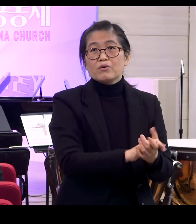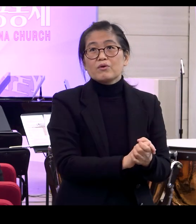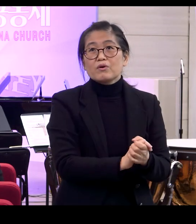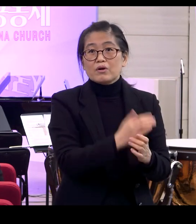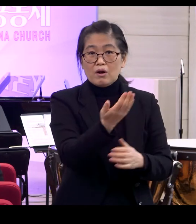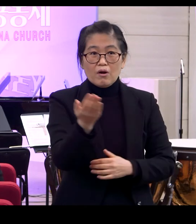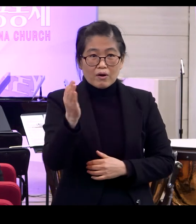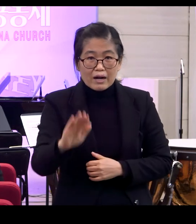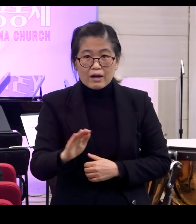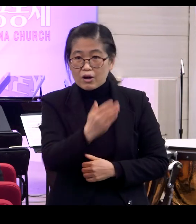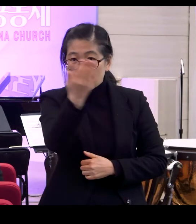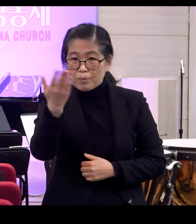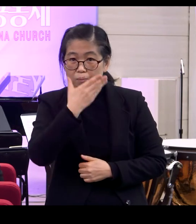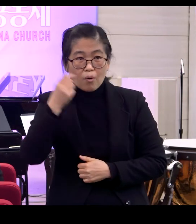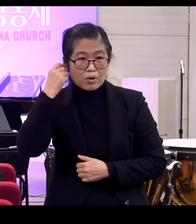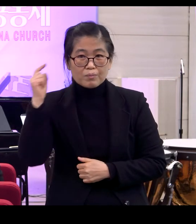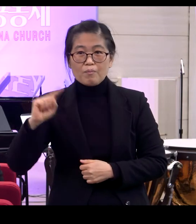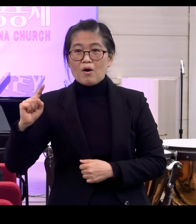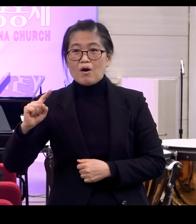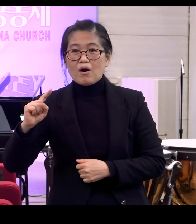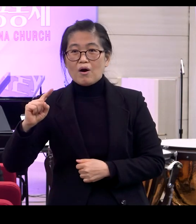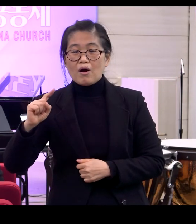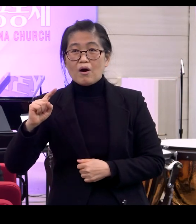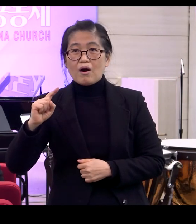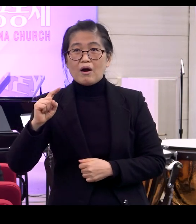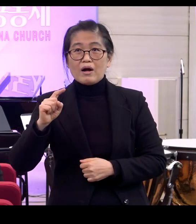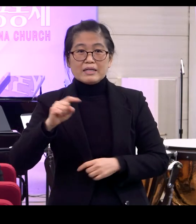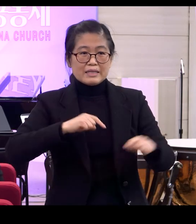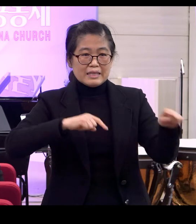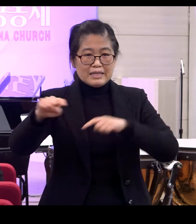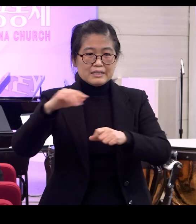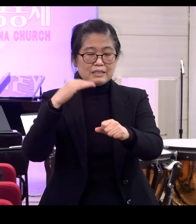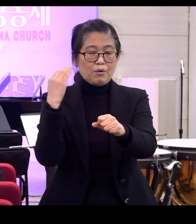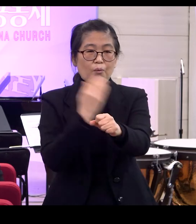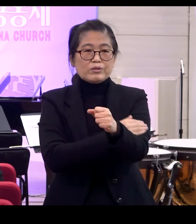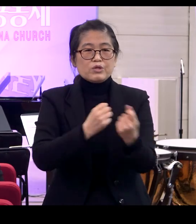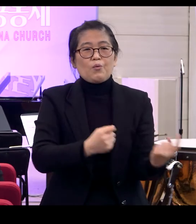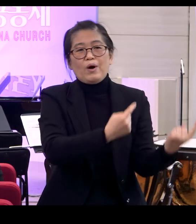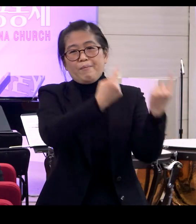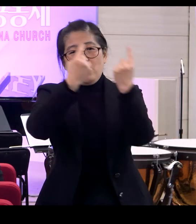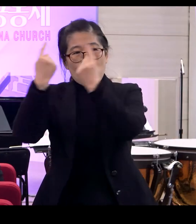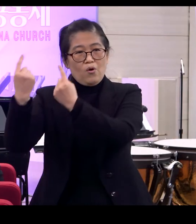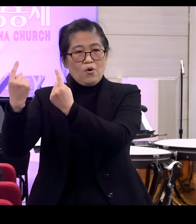그러나 여러분 복음은 뭐냐 바로 이 다스림의 권세를 회복시켜주는 게 복음이에요